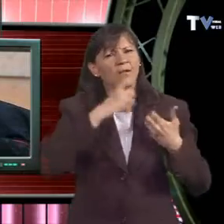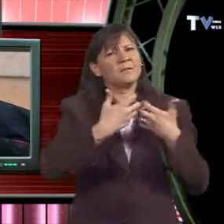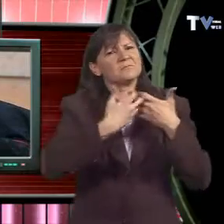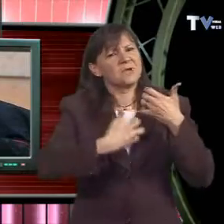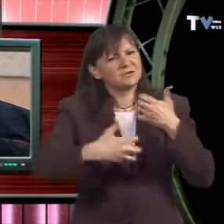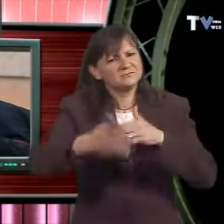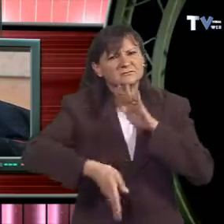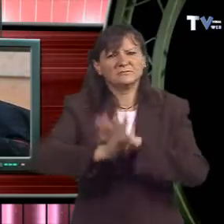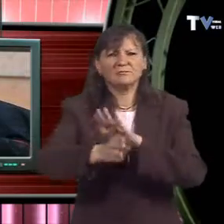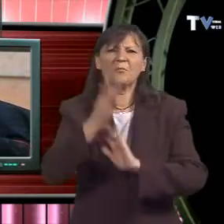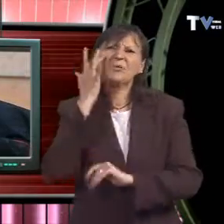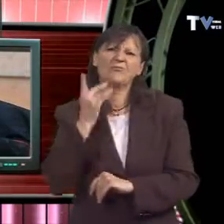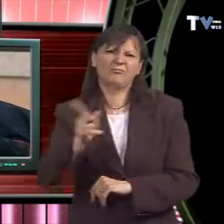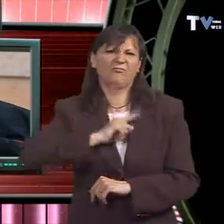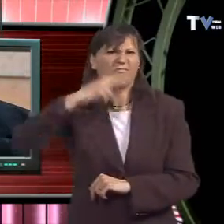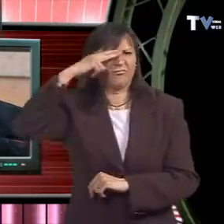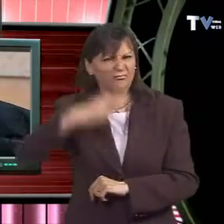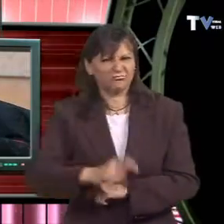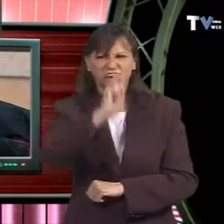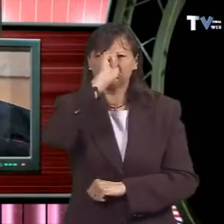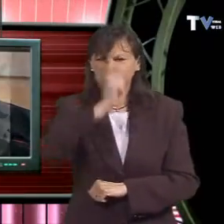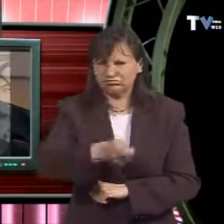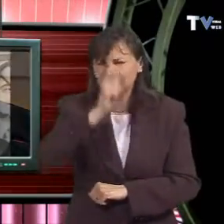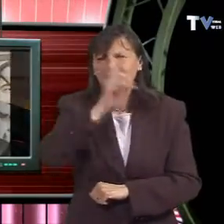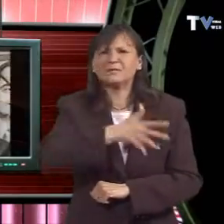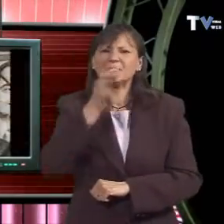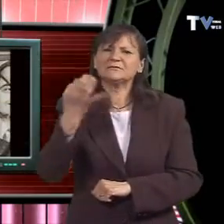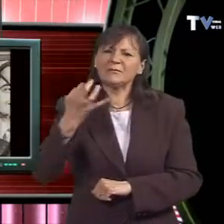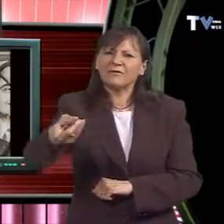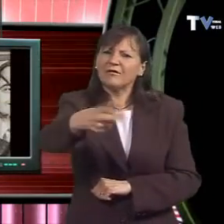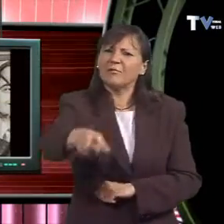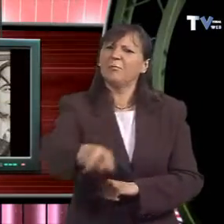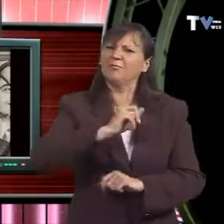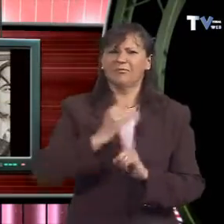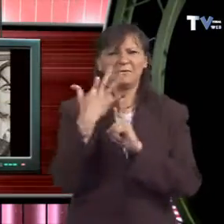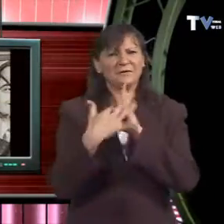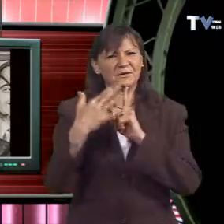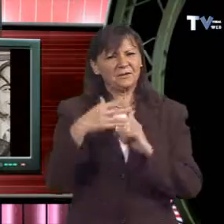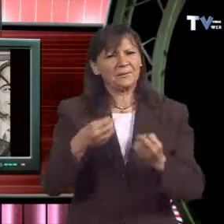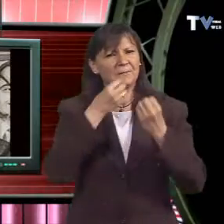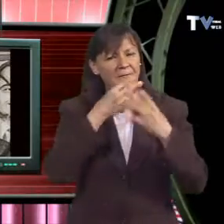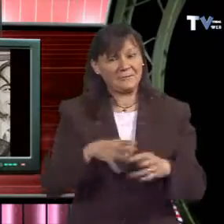Milauque a la diòcesi superior al nord d'aquest estat el 1974,